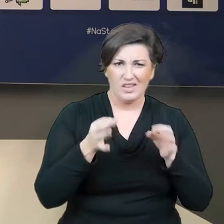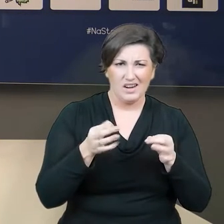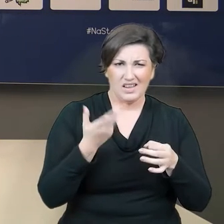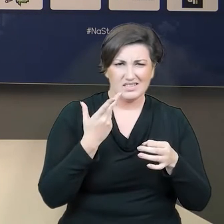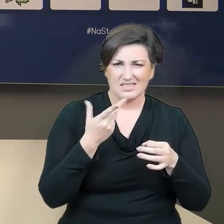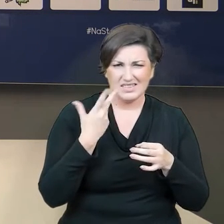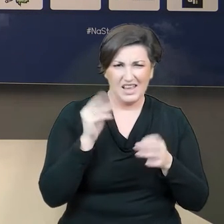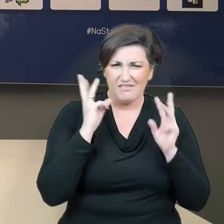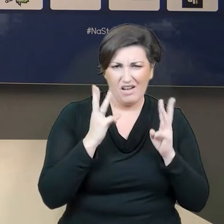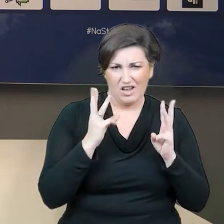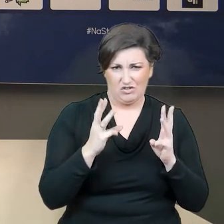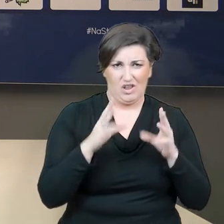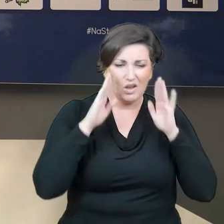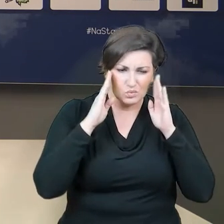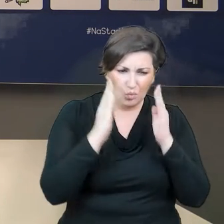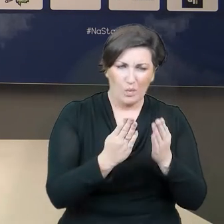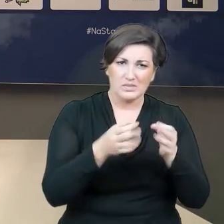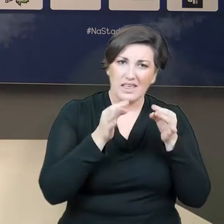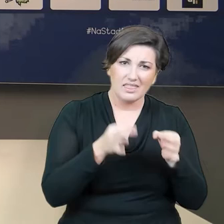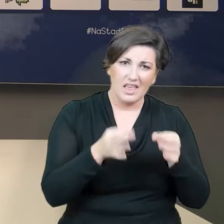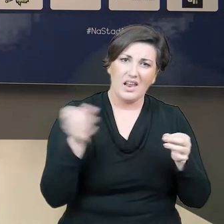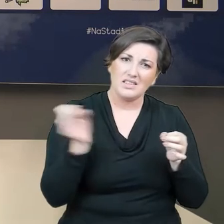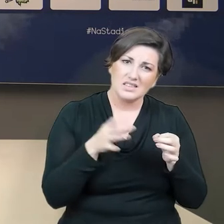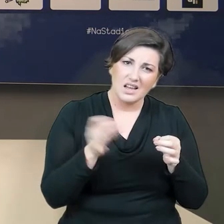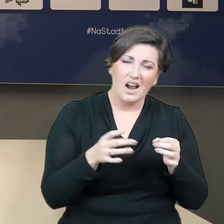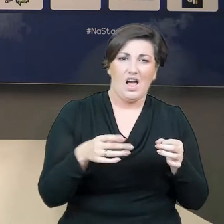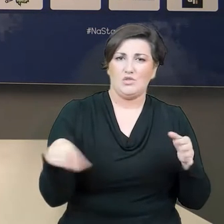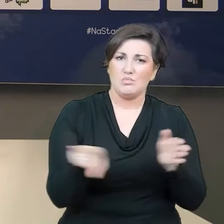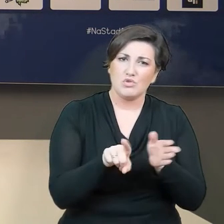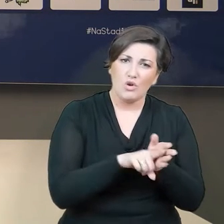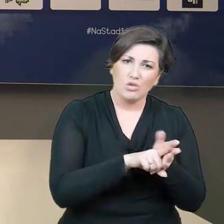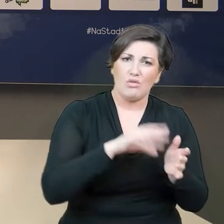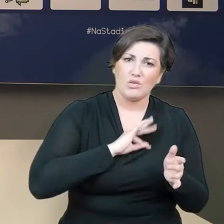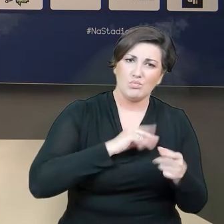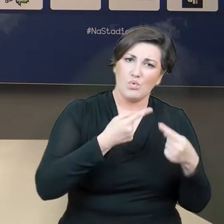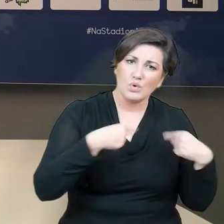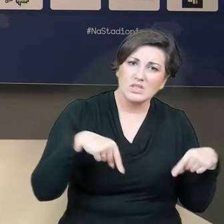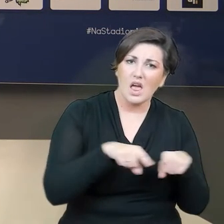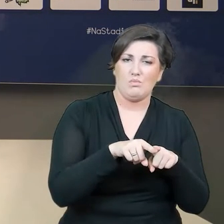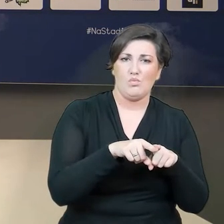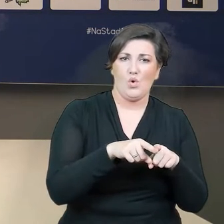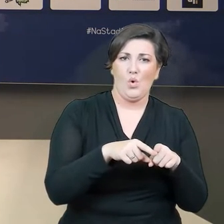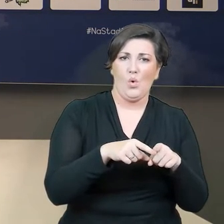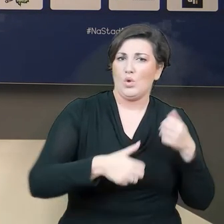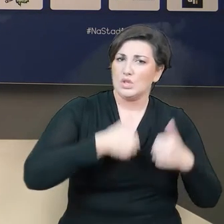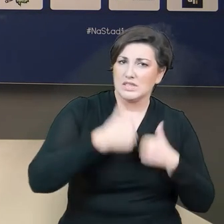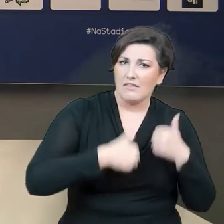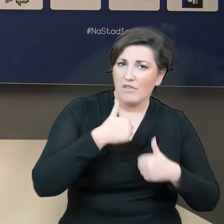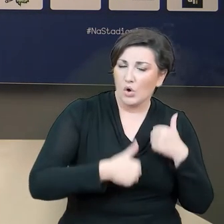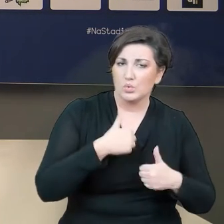się na tym, żeby należycie przygotować zespół do zawodu, do zawodów